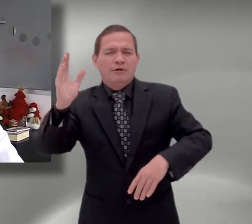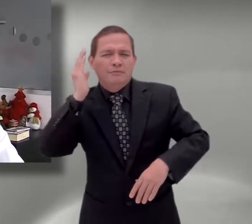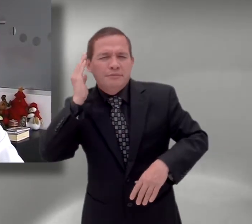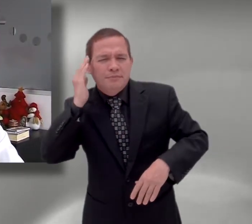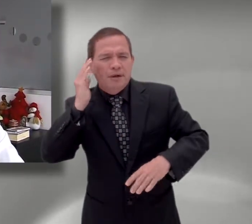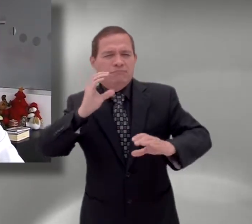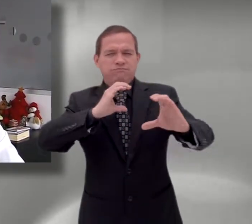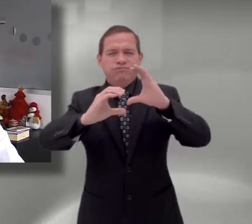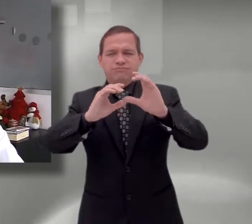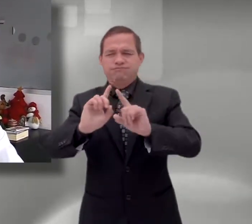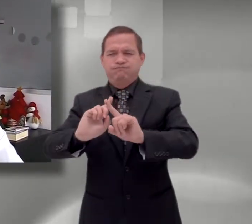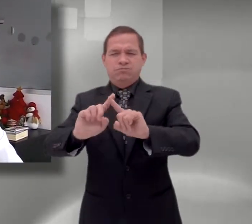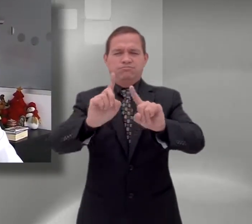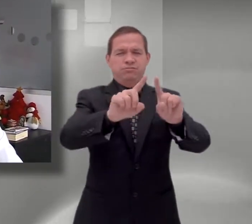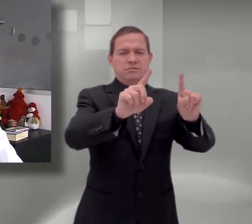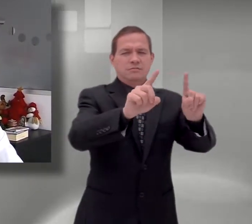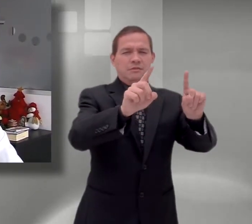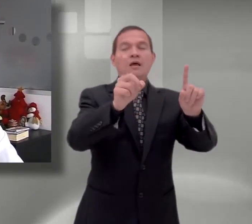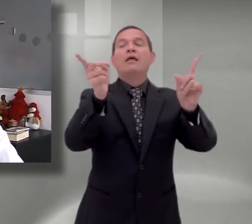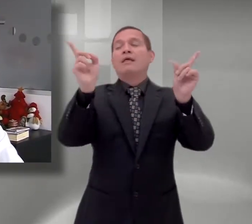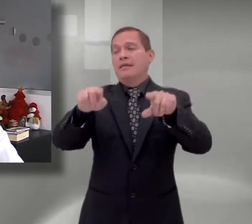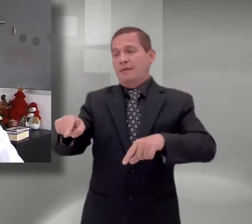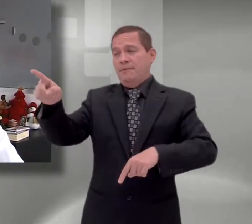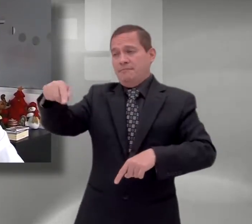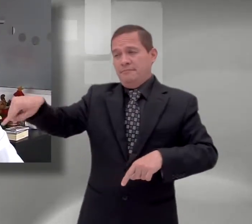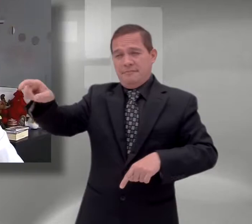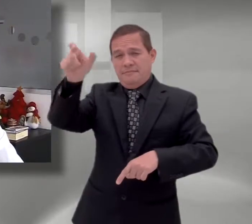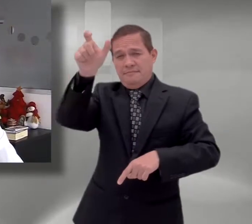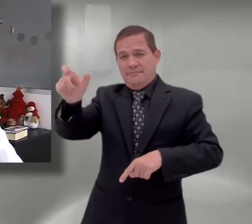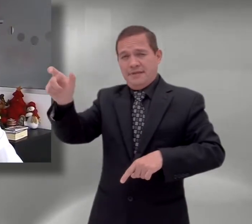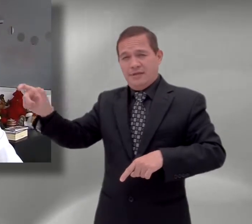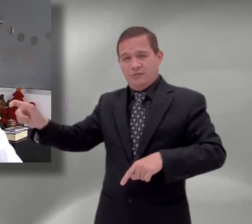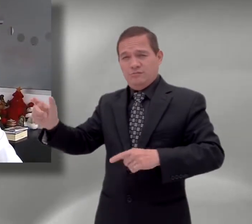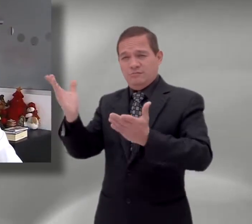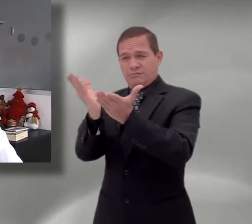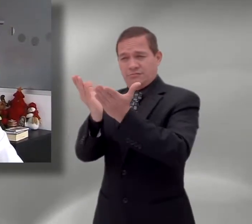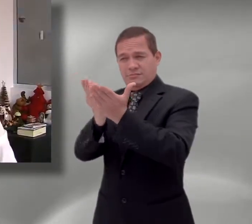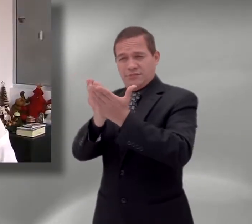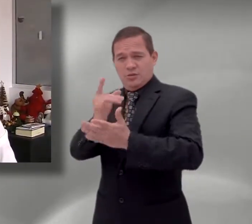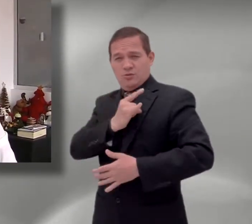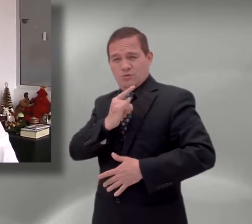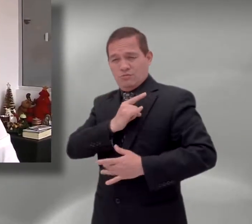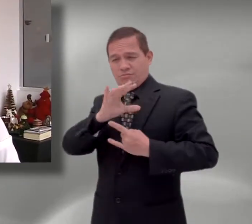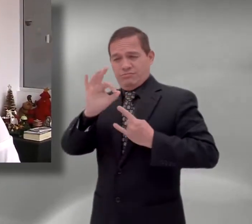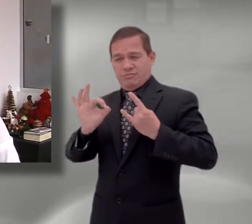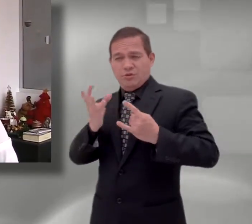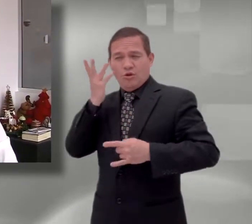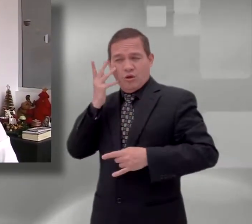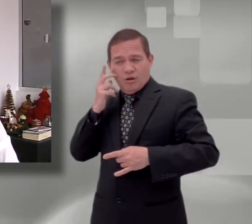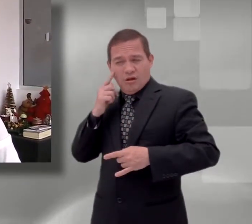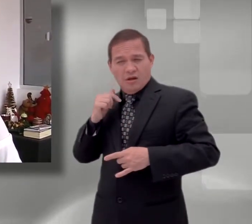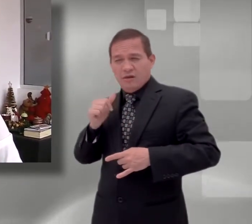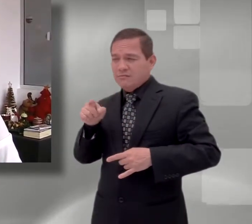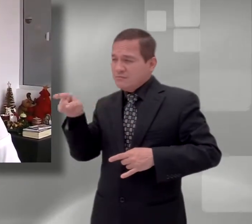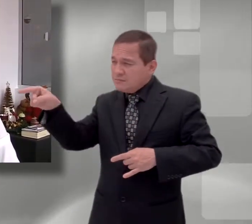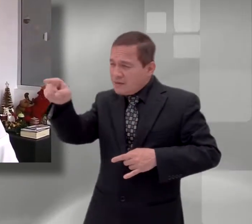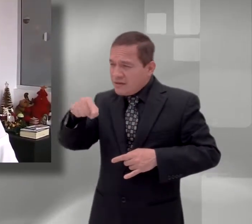estudiantes no son ajenos a esto, al contrario, forma parte de su día a día. Otro de los